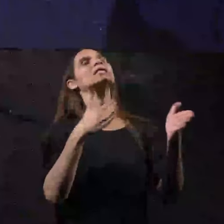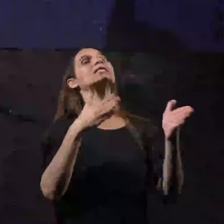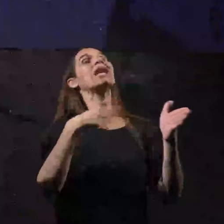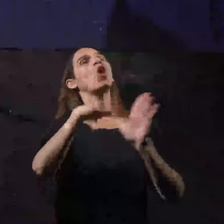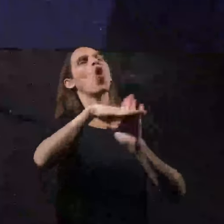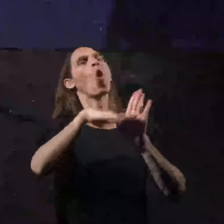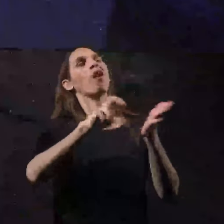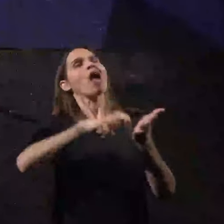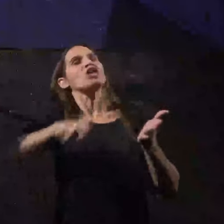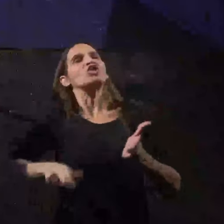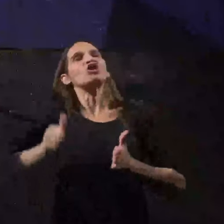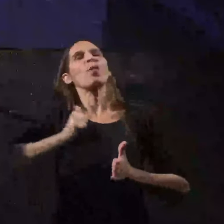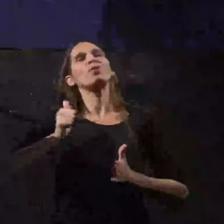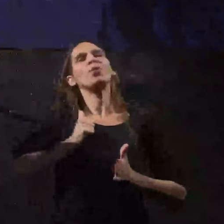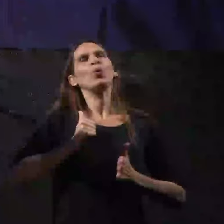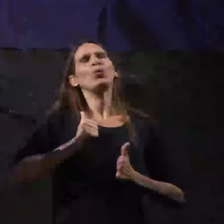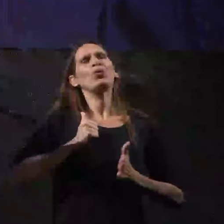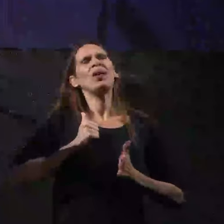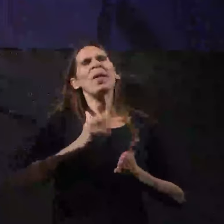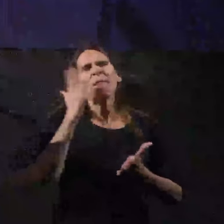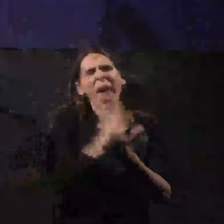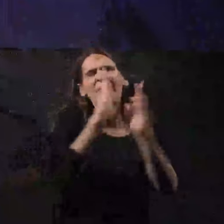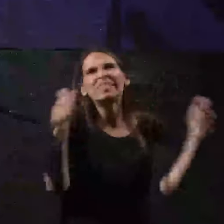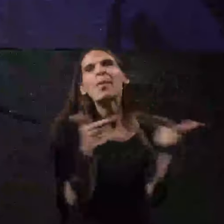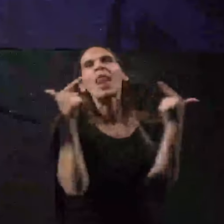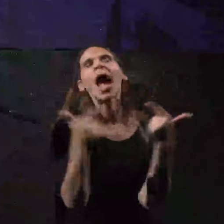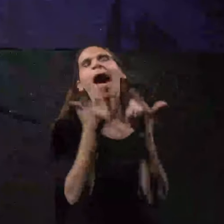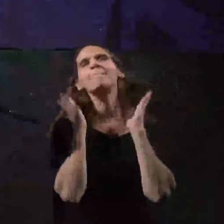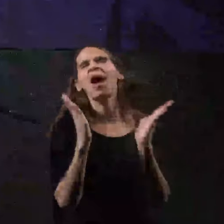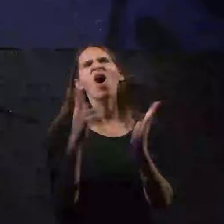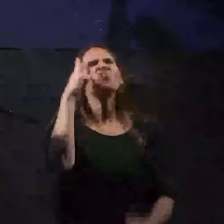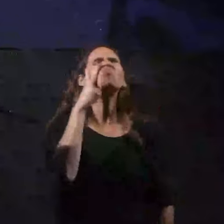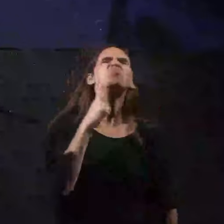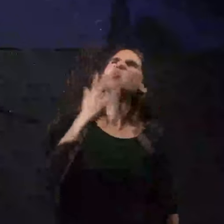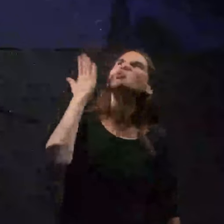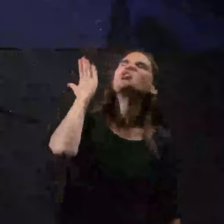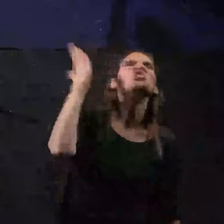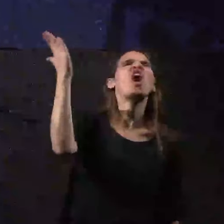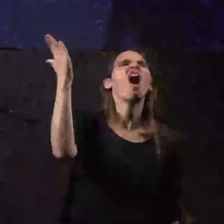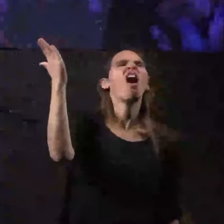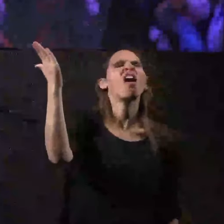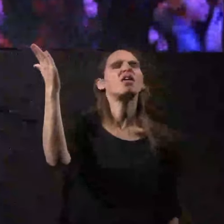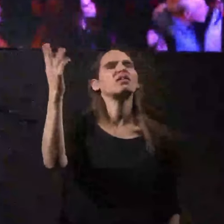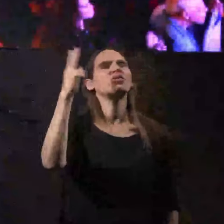ההשתמתות באמצע מלחמה בושה